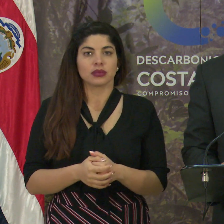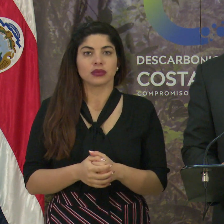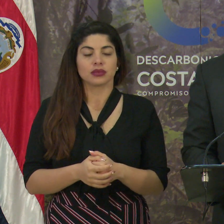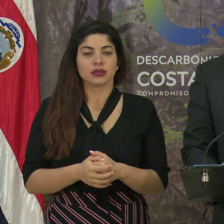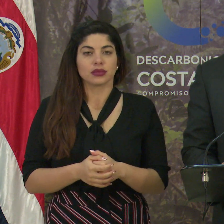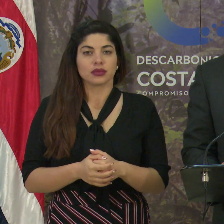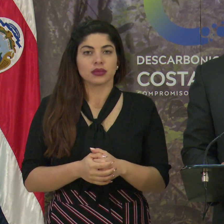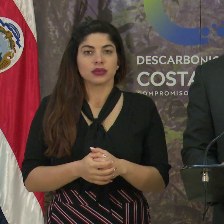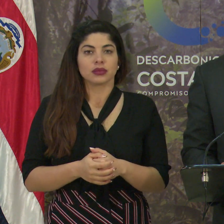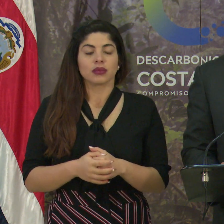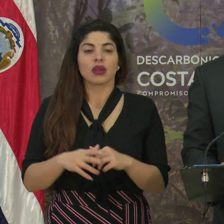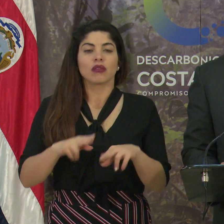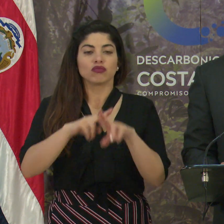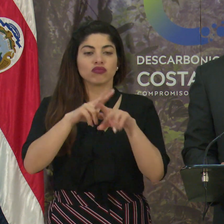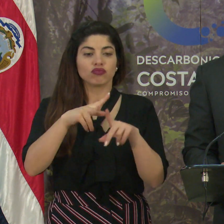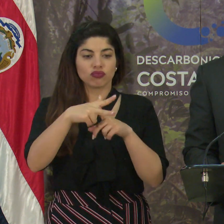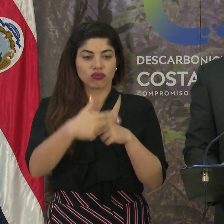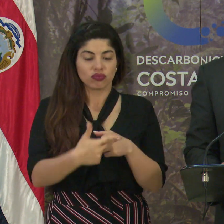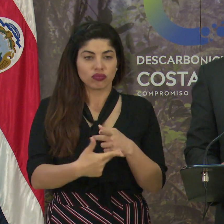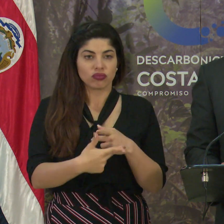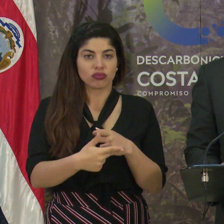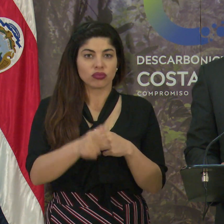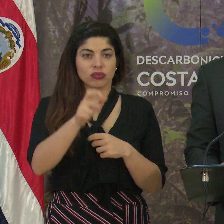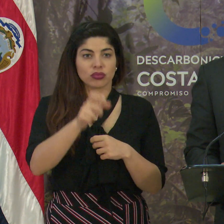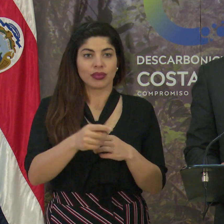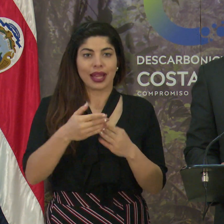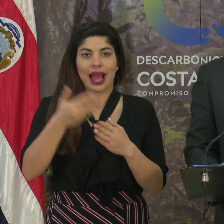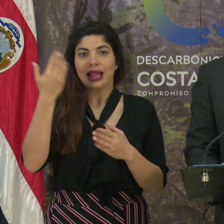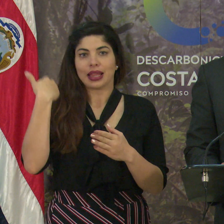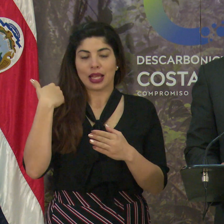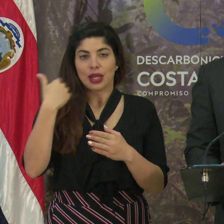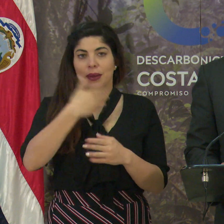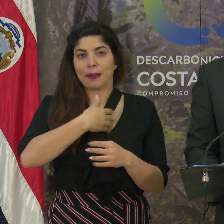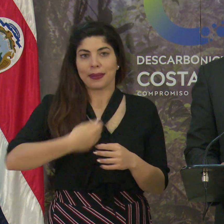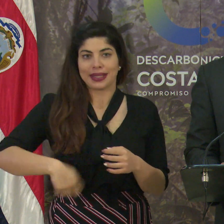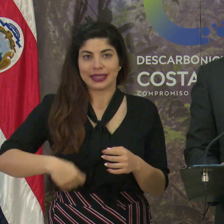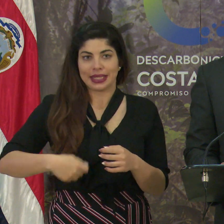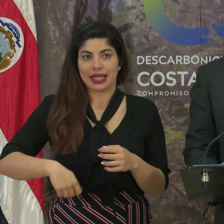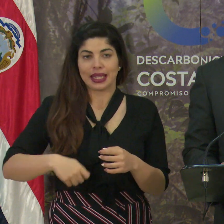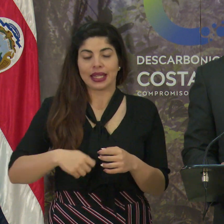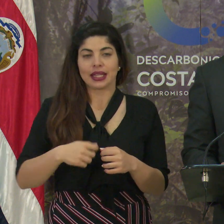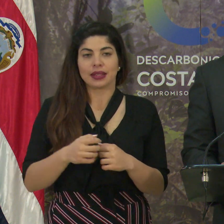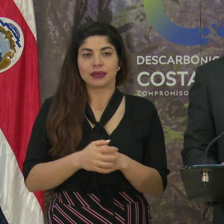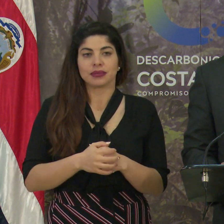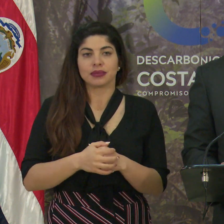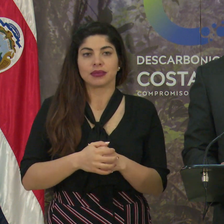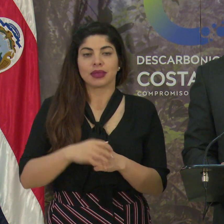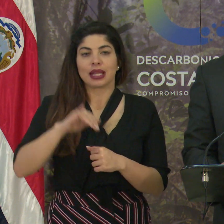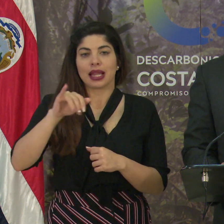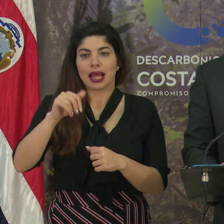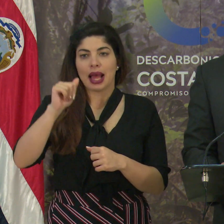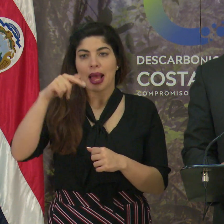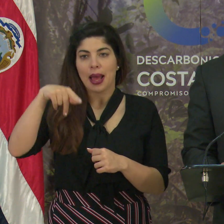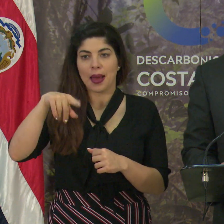la destitución del anterior presidente ejecutivo de JAPTEVA